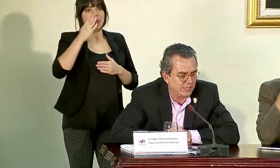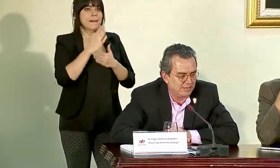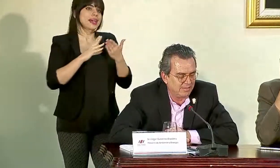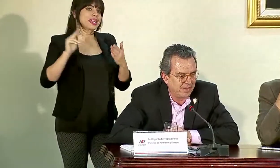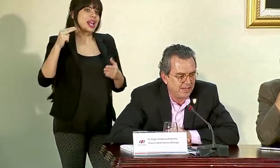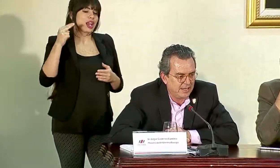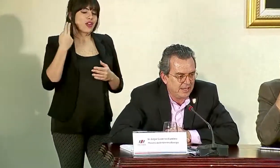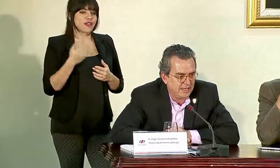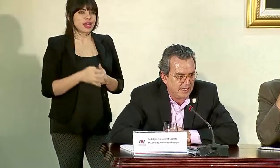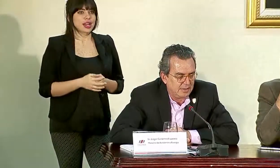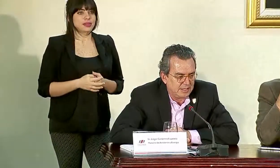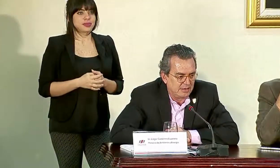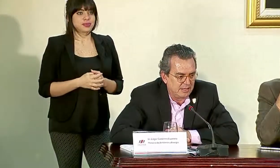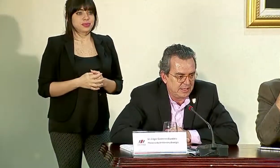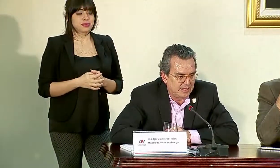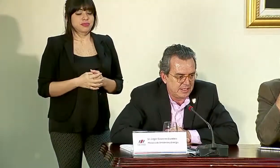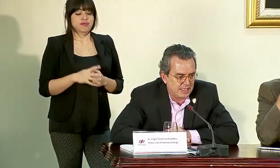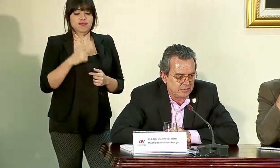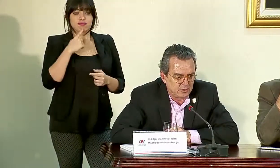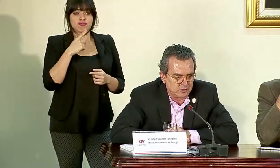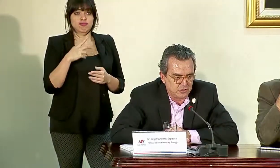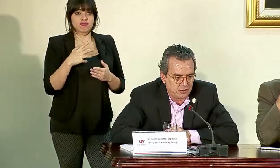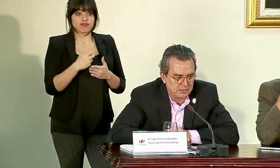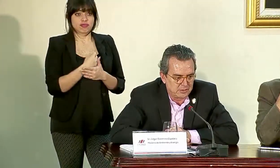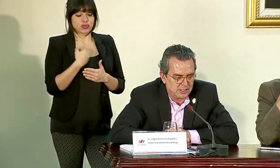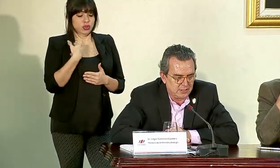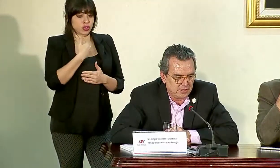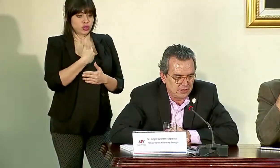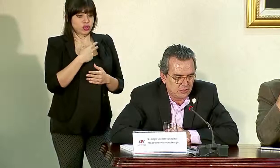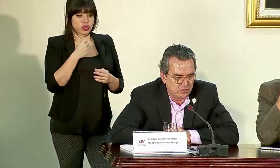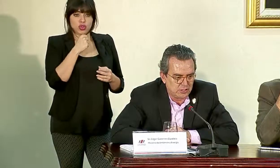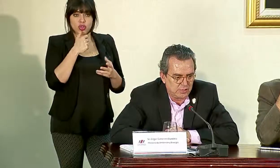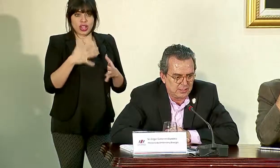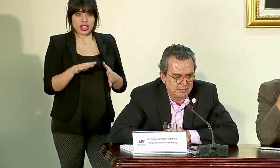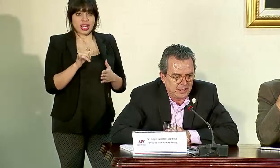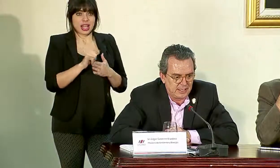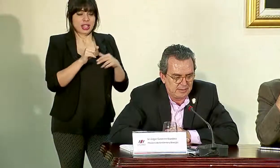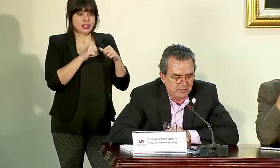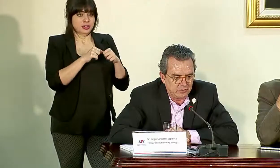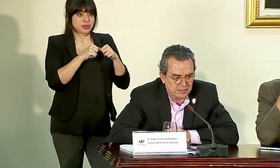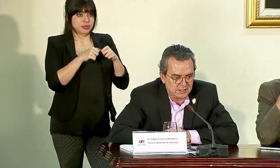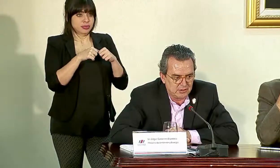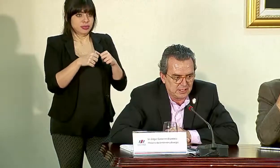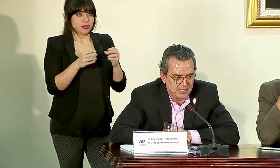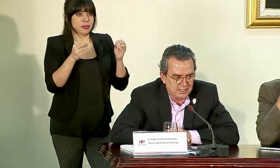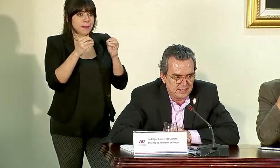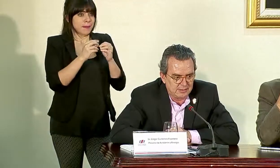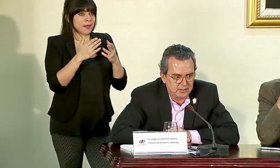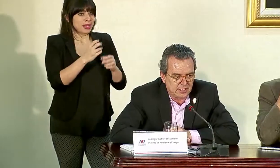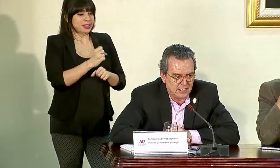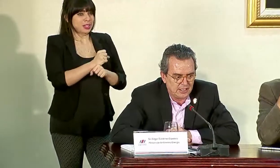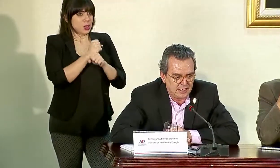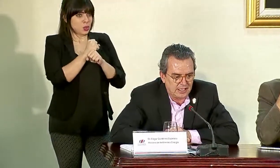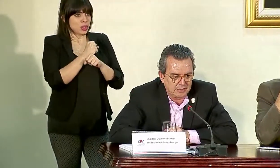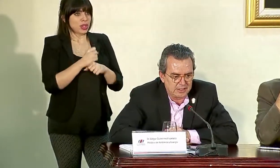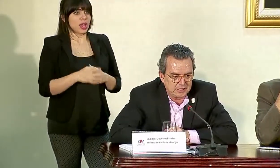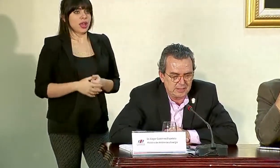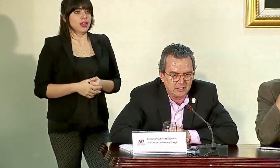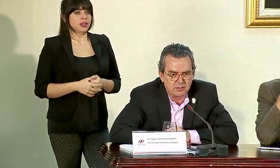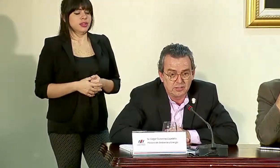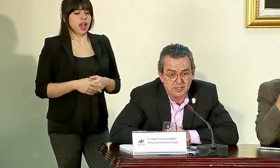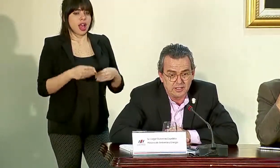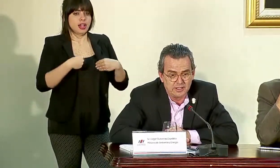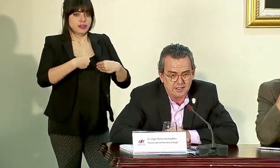de la novela. Lamentablemente, digamos, nosotros no hubiéramos querido que esto continuara para darle mucho más seguridad, digamos, al